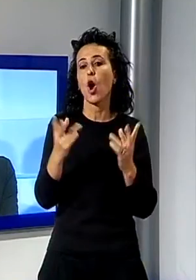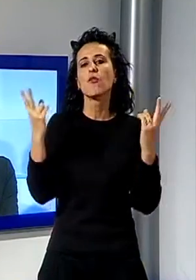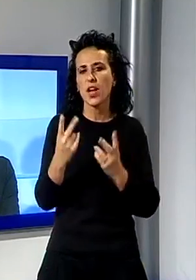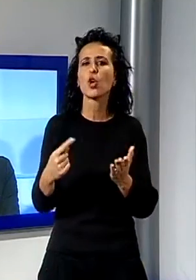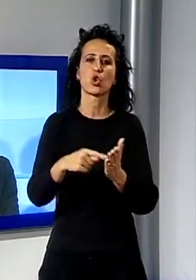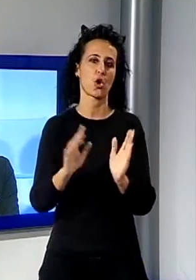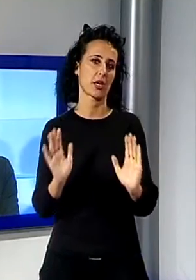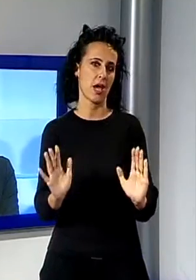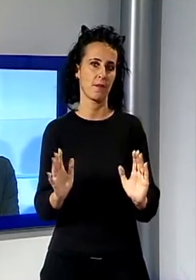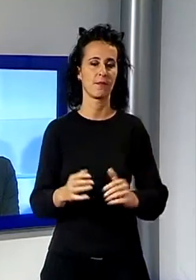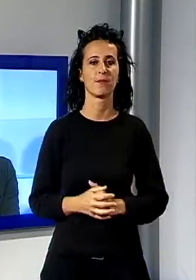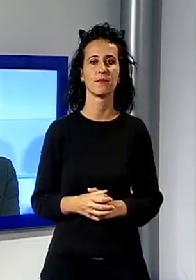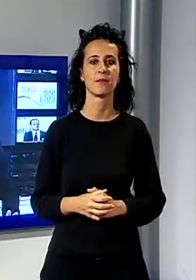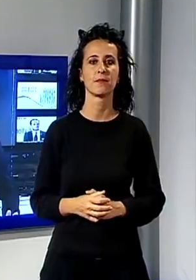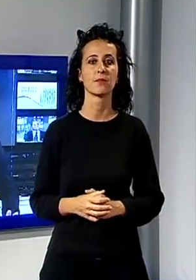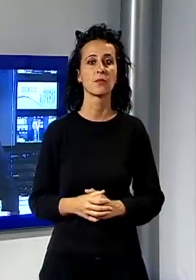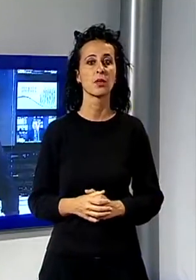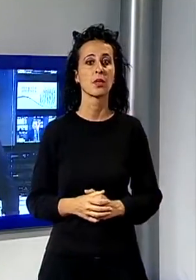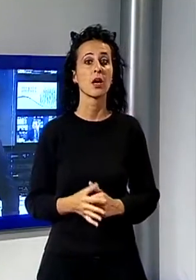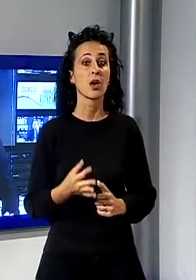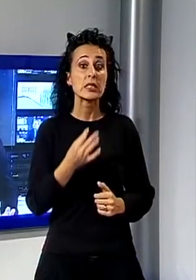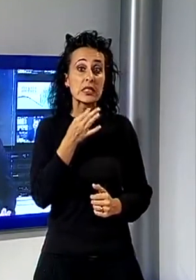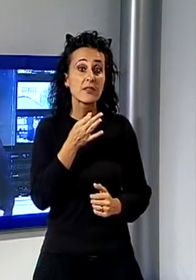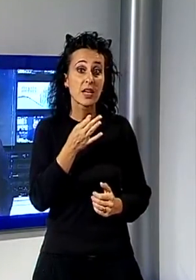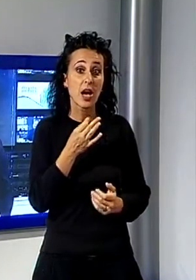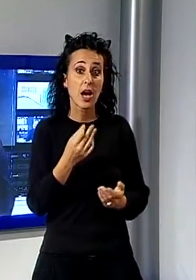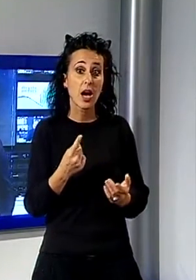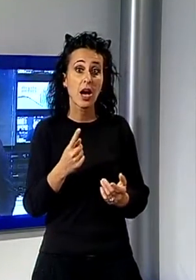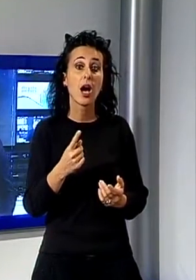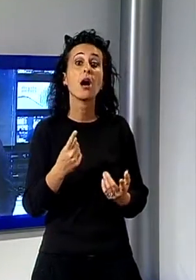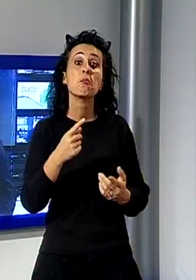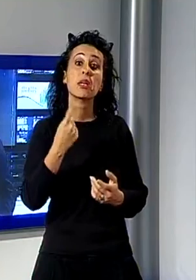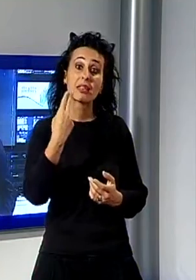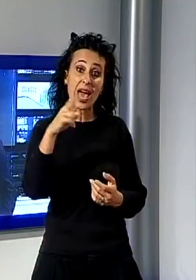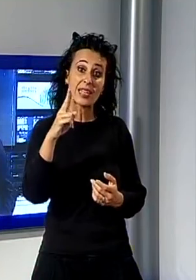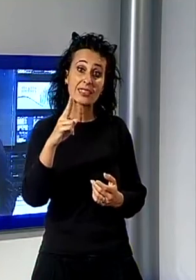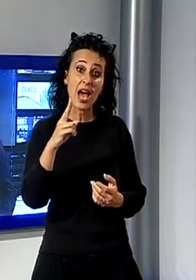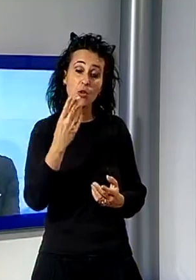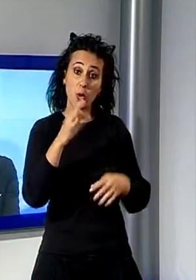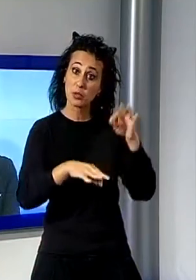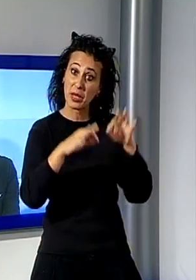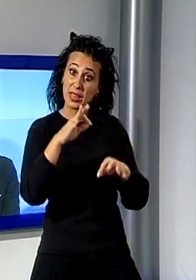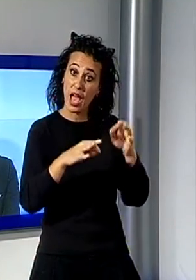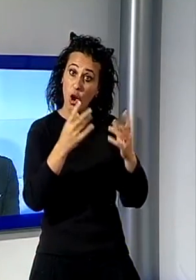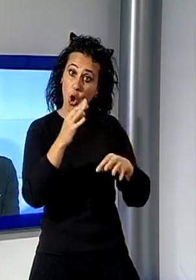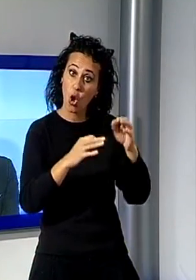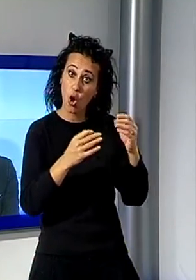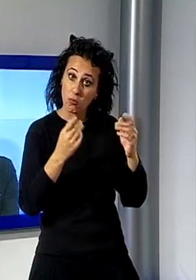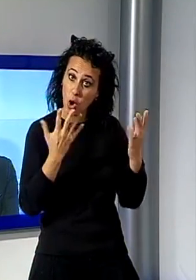il Bussola domani. Ecco, possiamo dire che ci sarà Bussola domani magari con D'Alessandro che organizza gli spettacoli? Potrebbe essere che c'è D'Alessandro che organizza gli